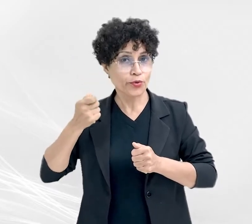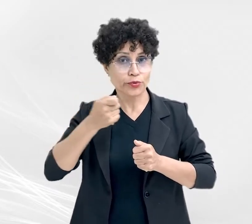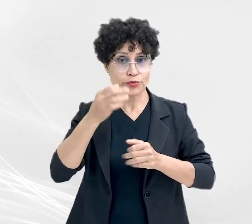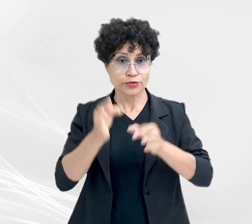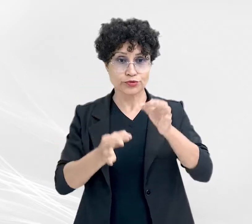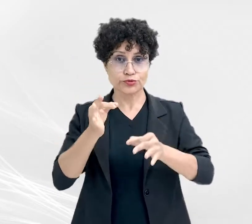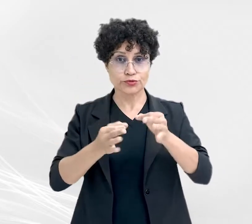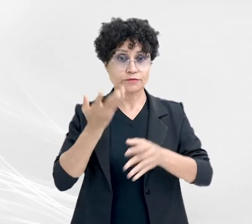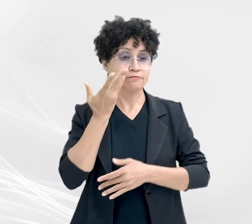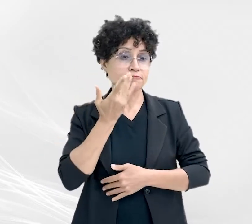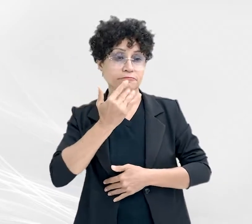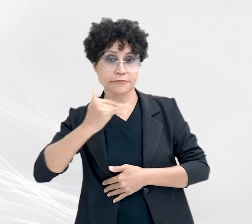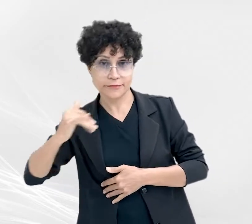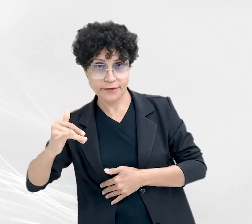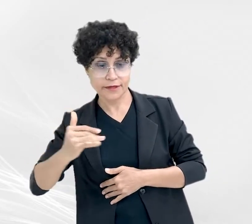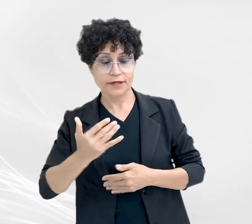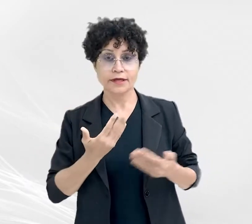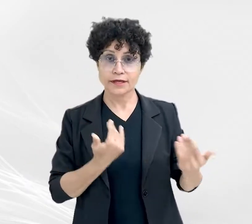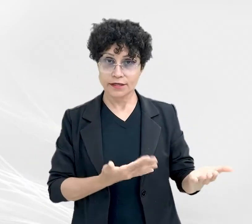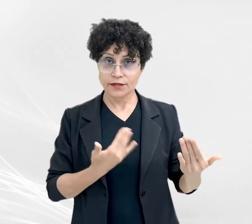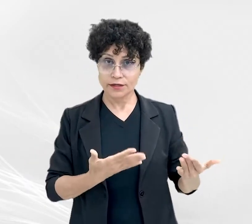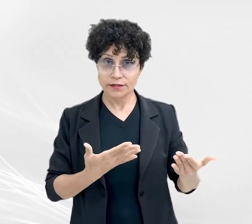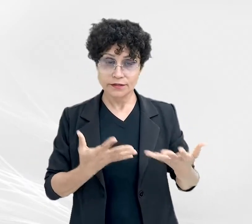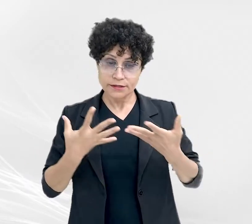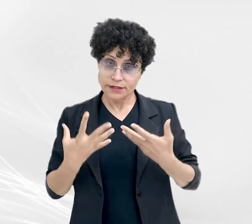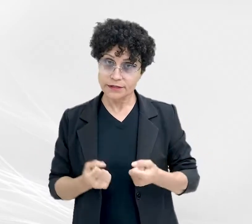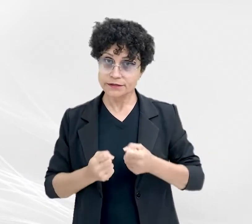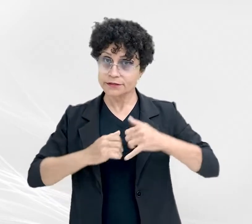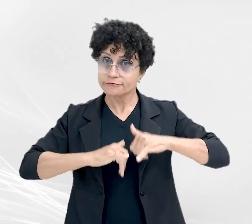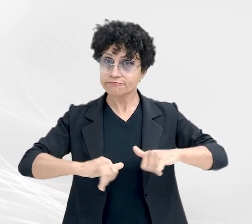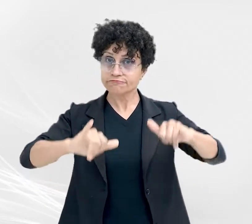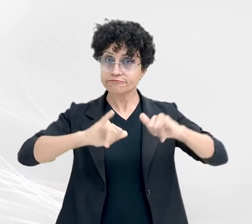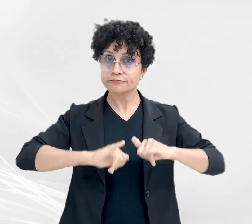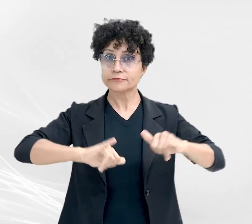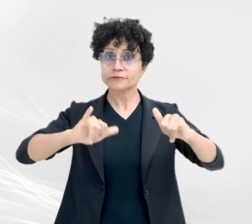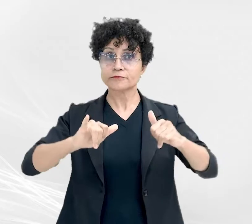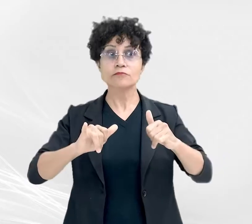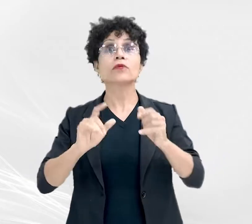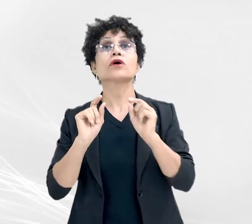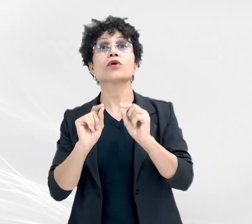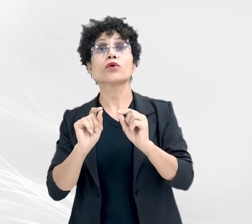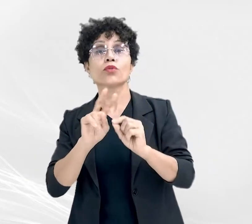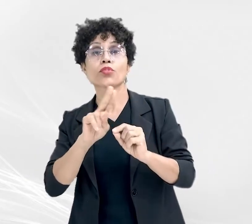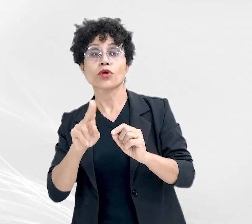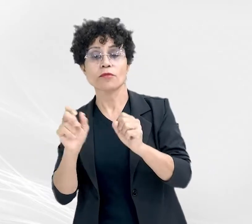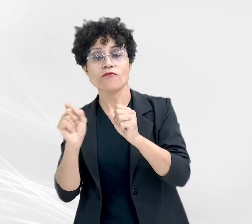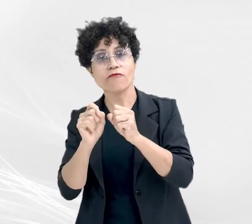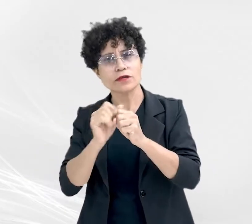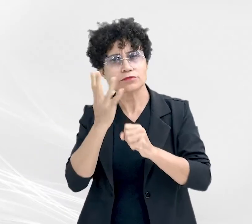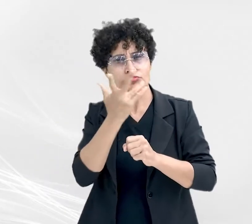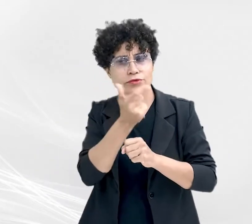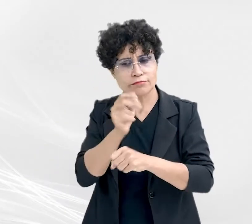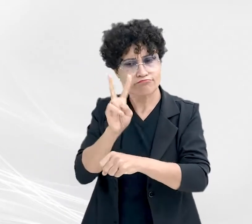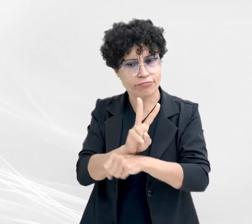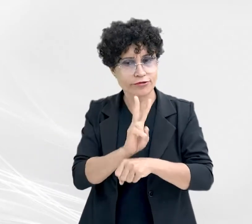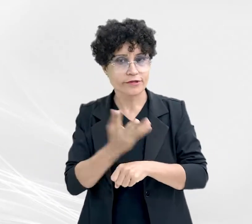da Criança e do Adolescente, adere à campanha nacional Faça Bonito, Proteja Nossas Crianças e